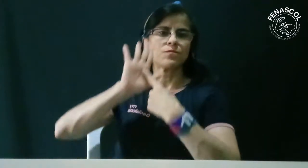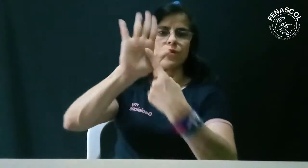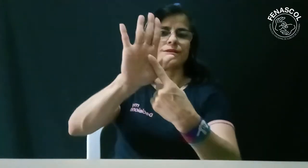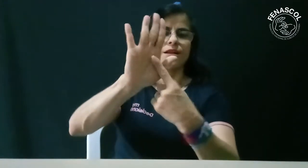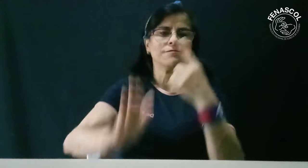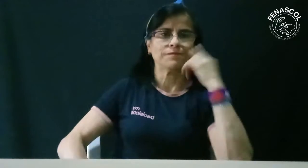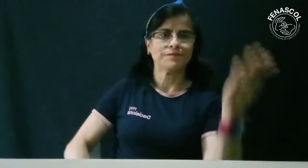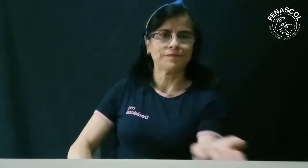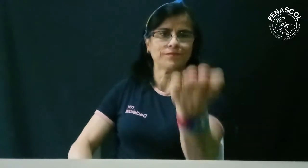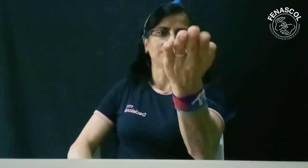Queremos mostrárselo. Miren.